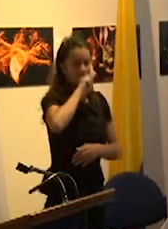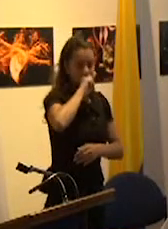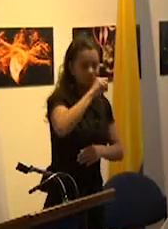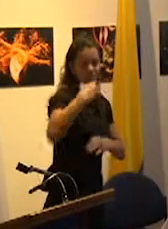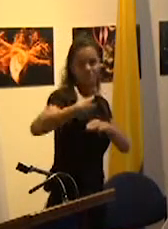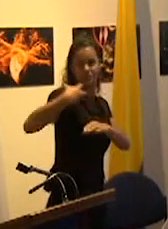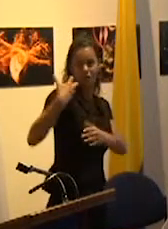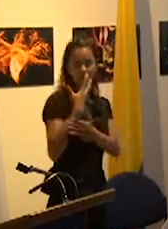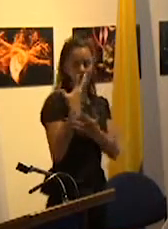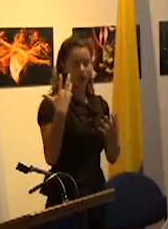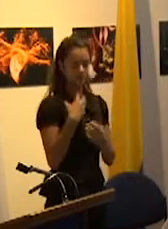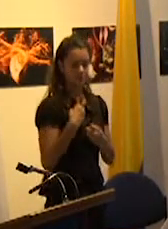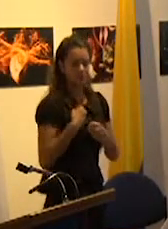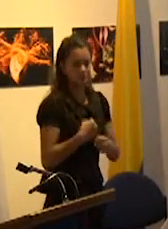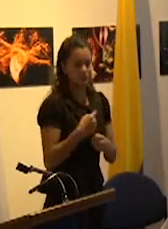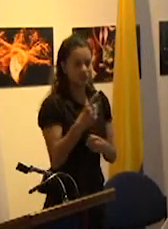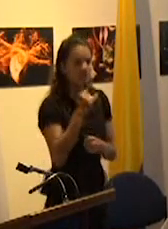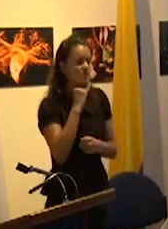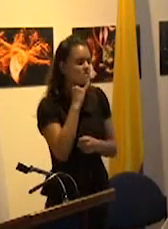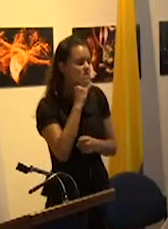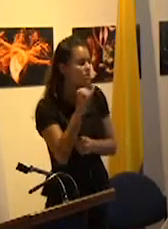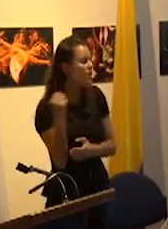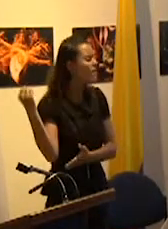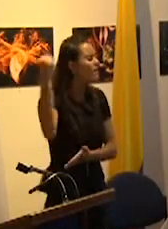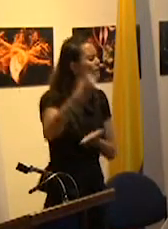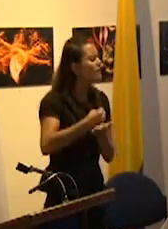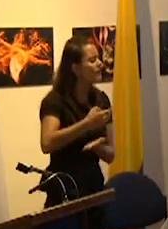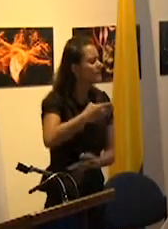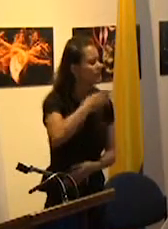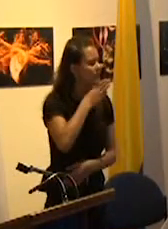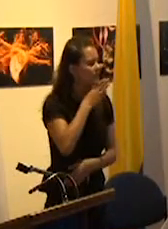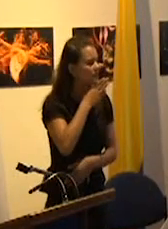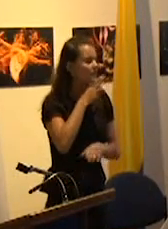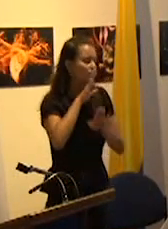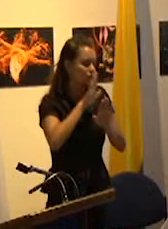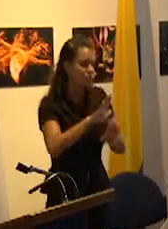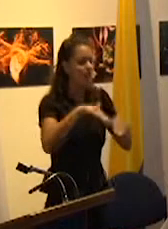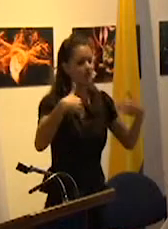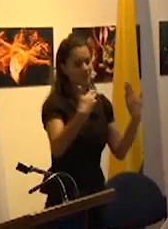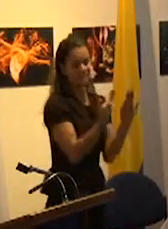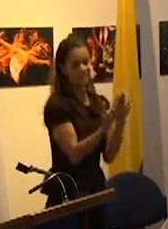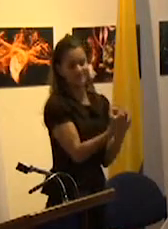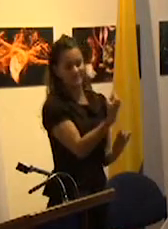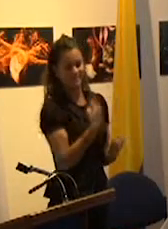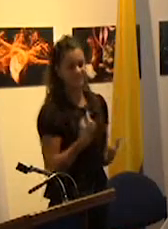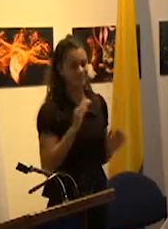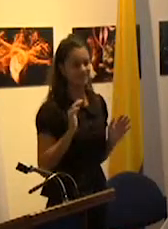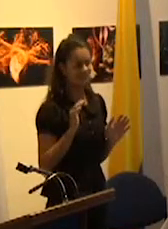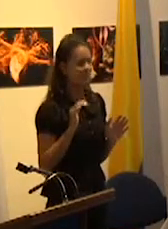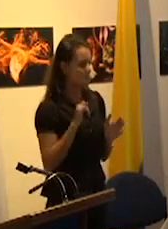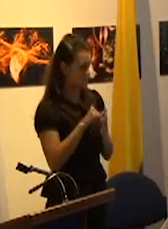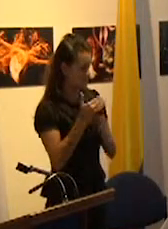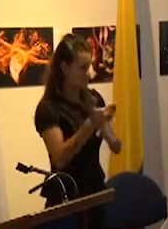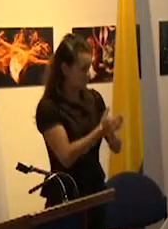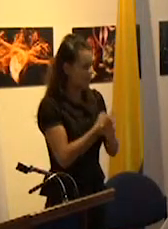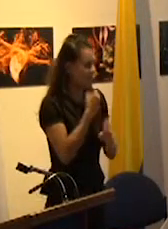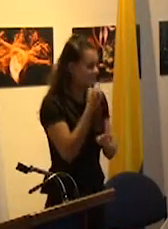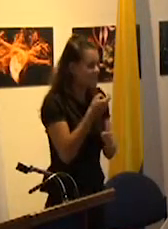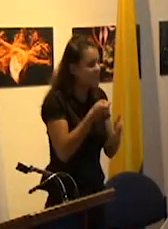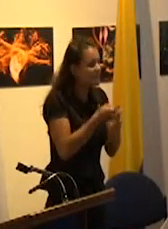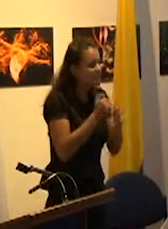nuestra historia patria una lengua por supuesto impuesta por el ámbito escolar que como les digo